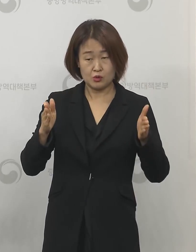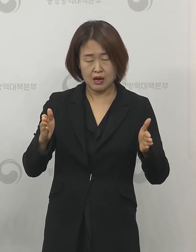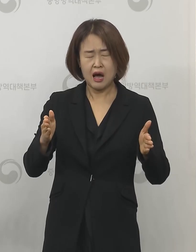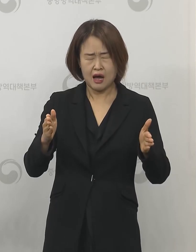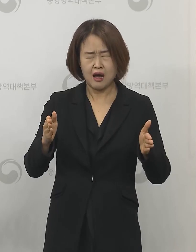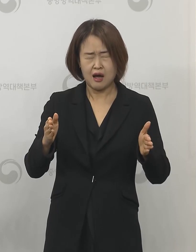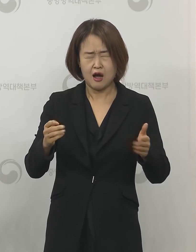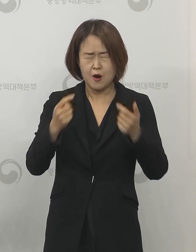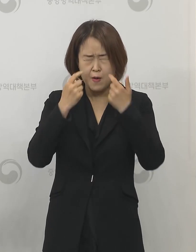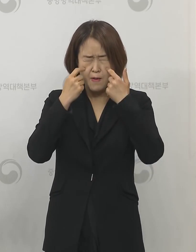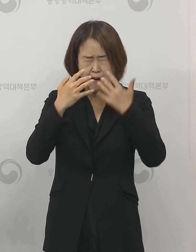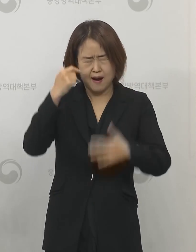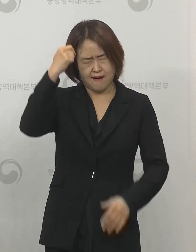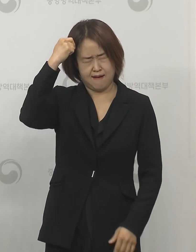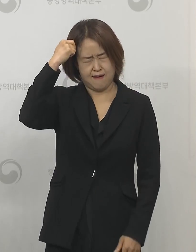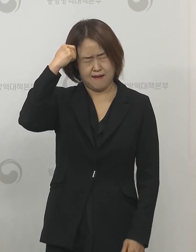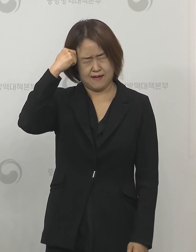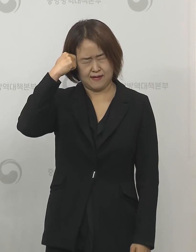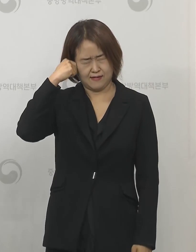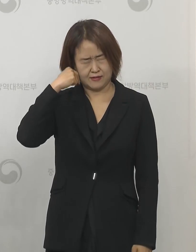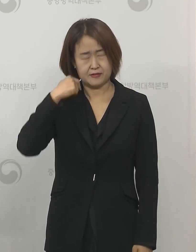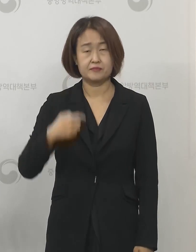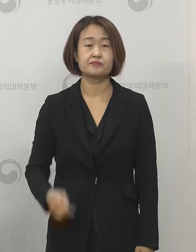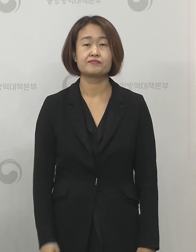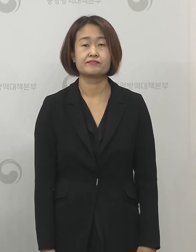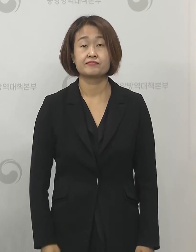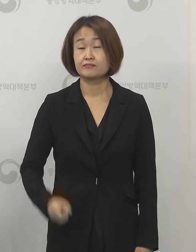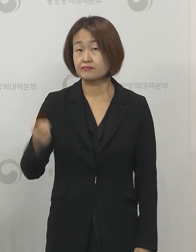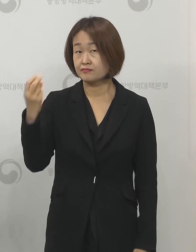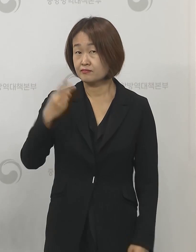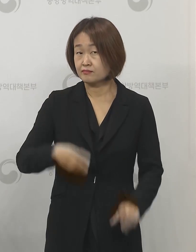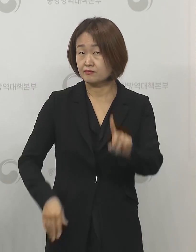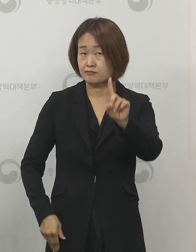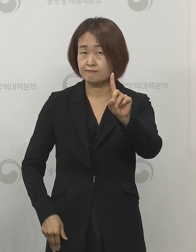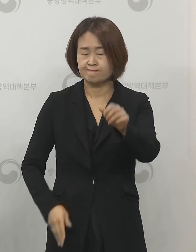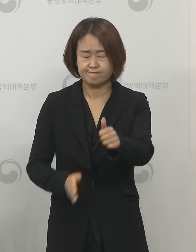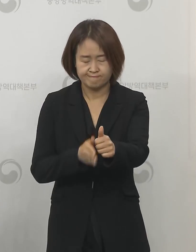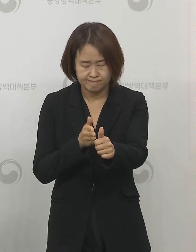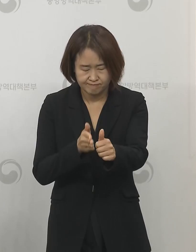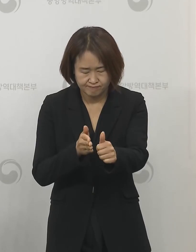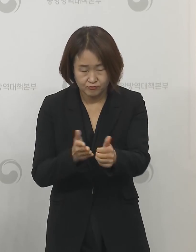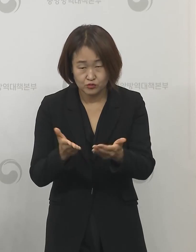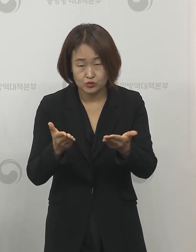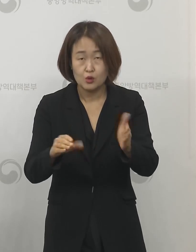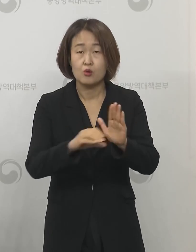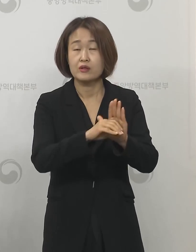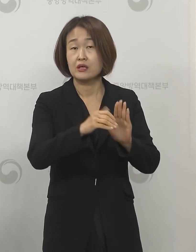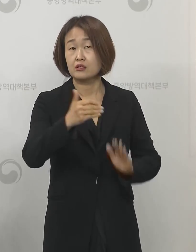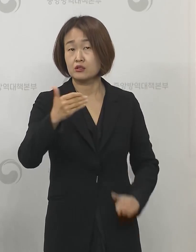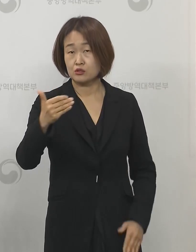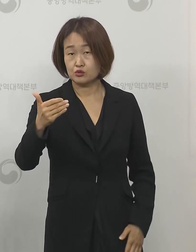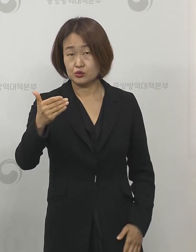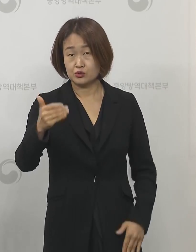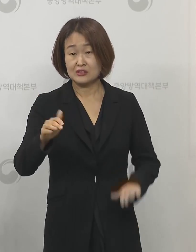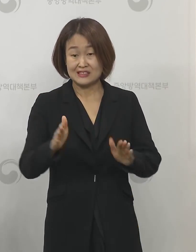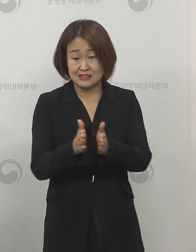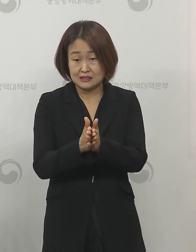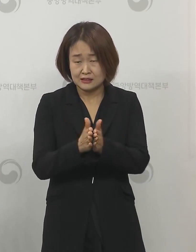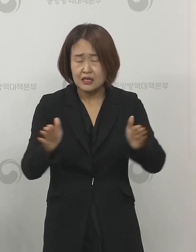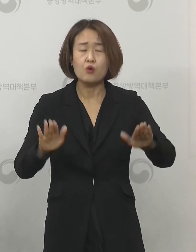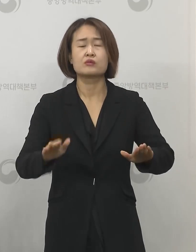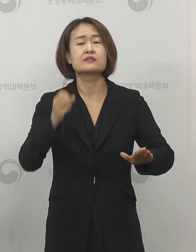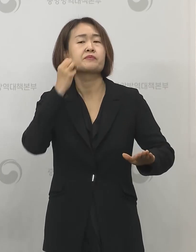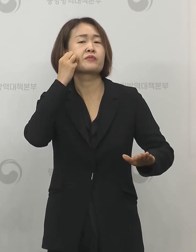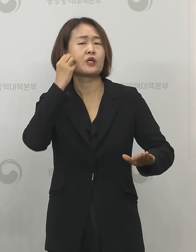절실히 실감하였습니다 다시 한 번 당부를 드립니다 코로나19를 맞이한 지 세 달째